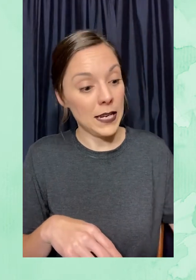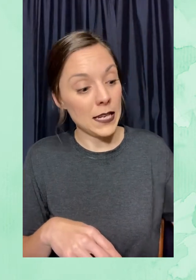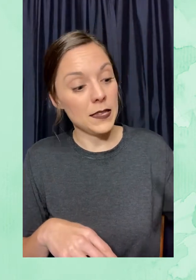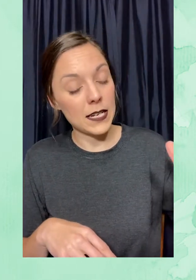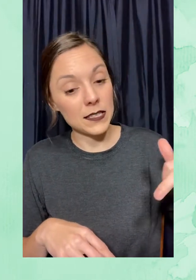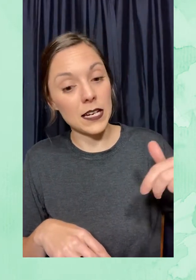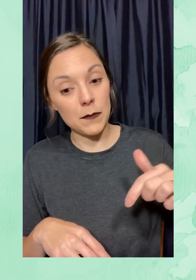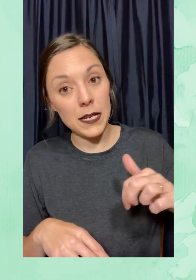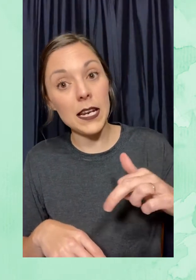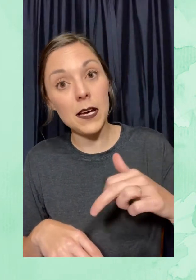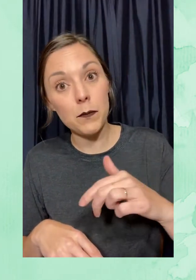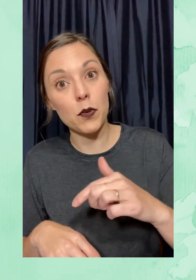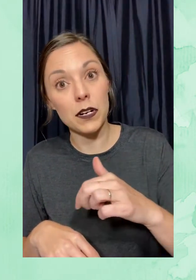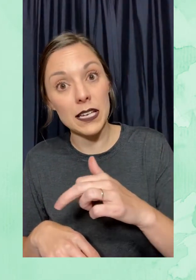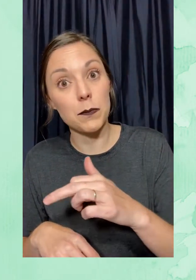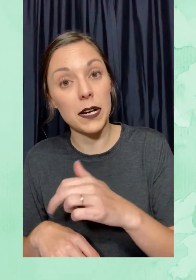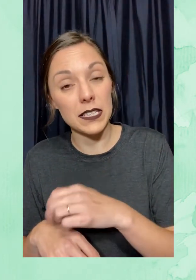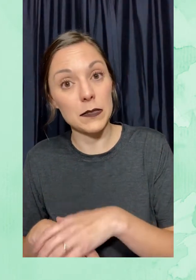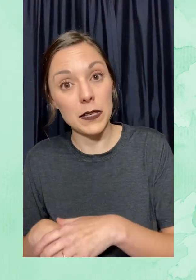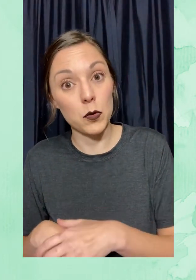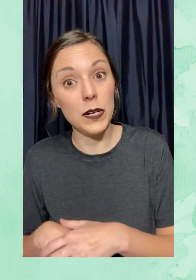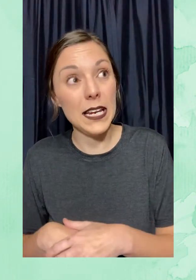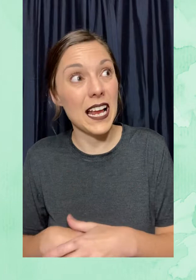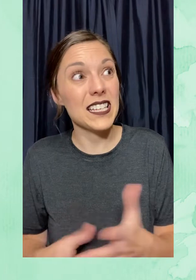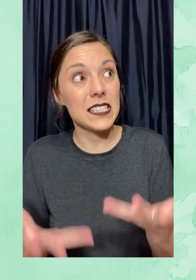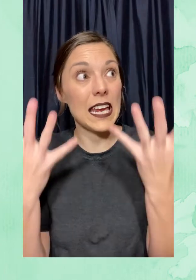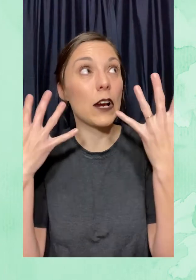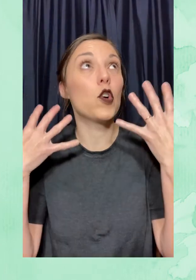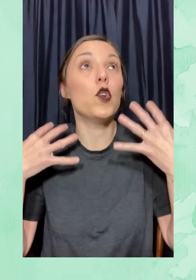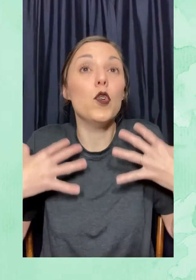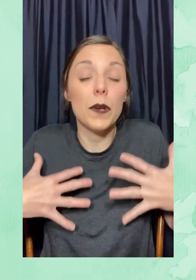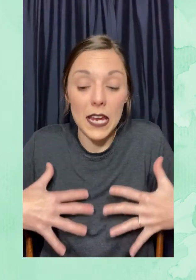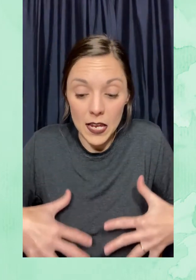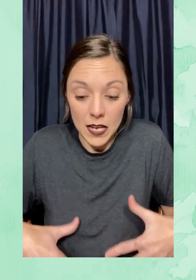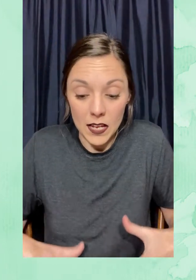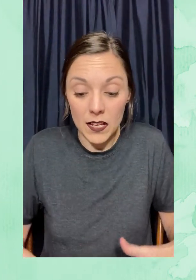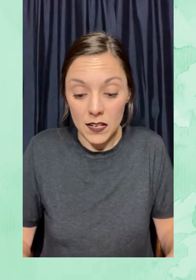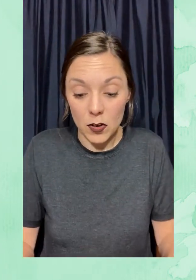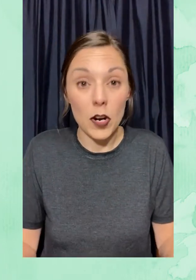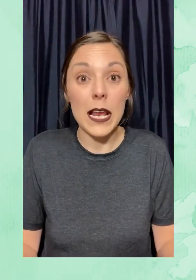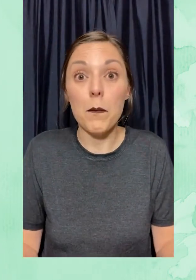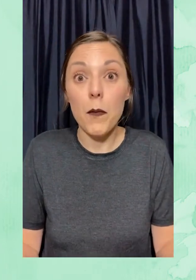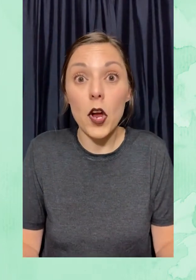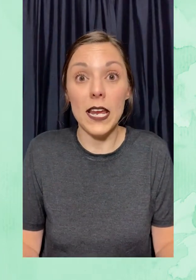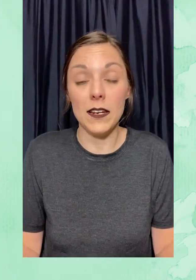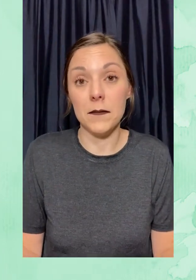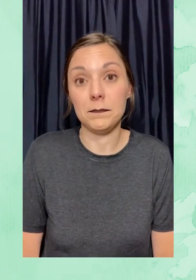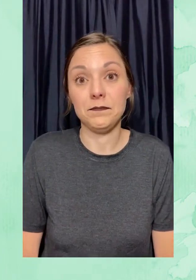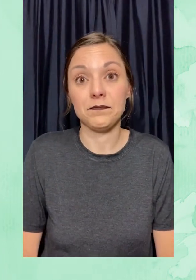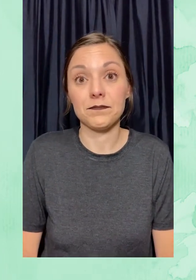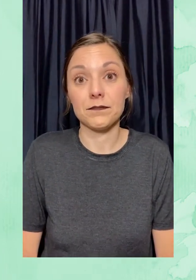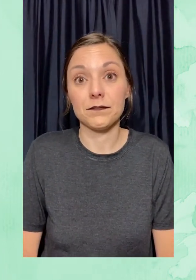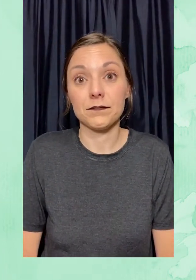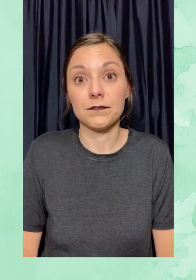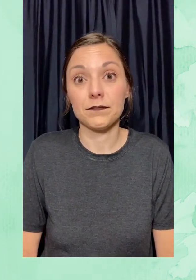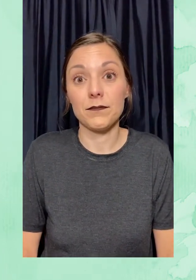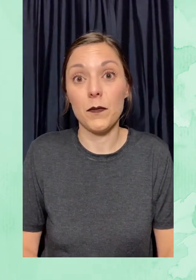mientras camina por las partes masculinas, se cubre con el polen.